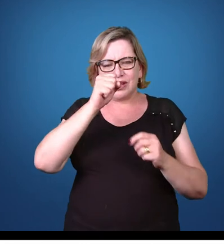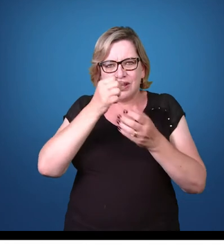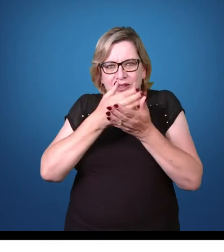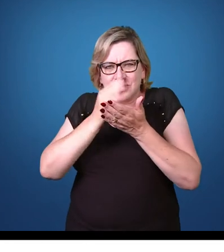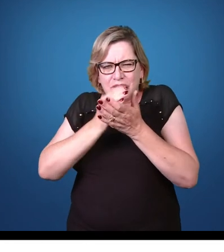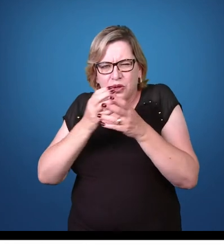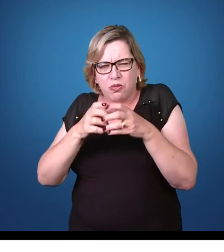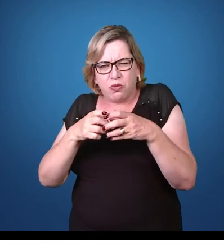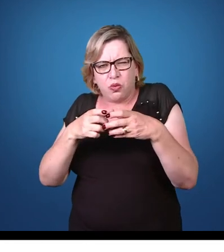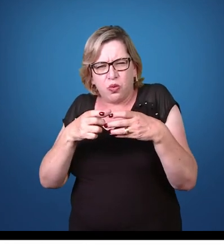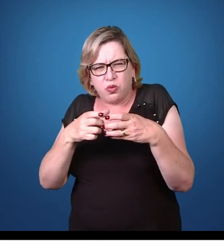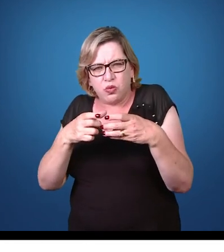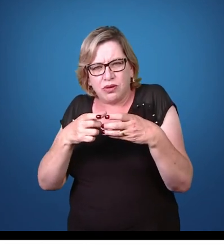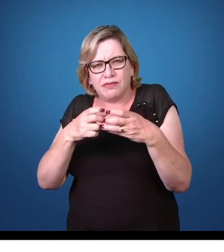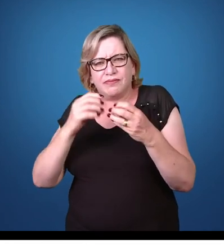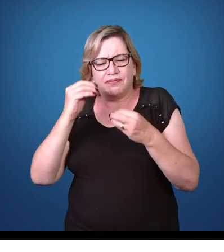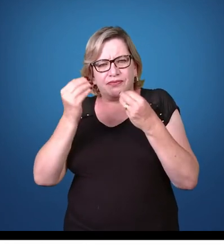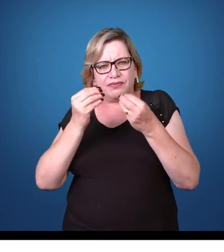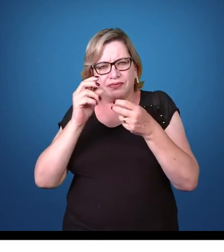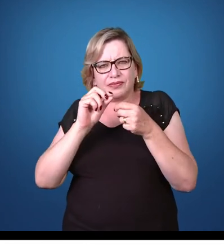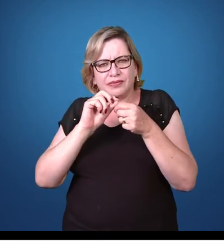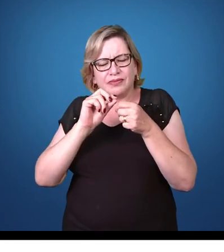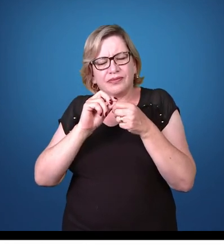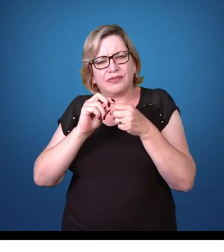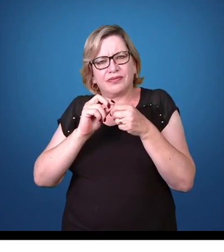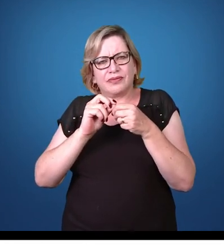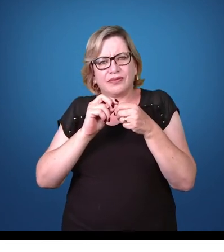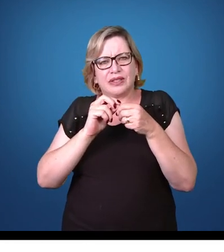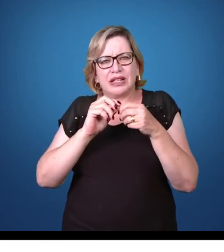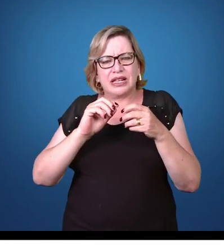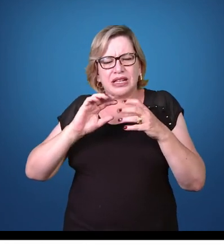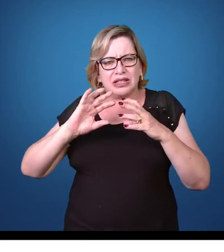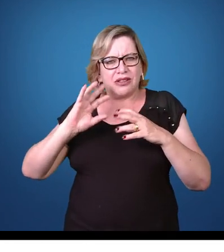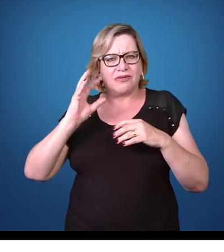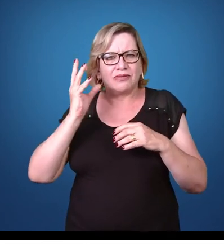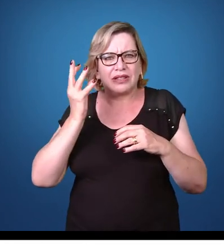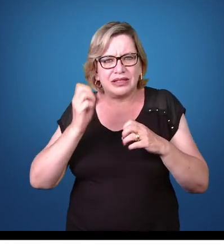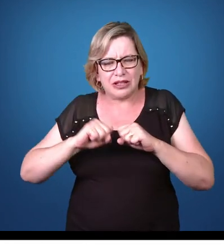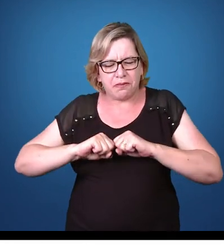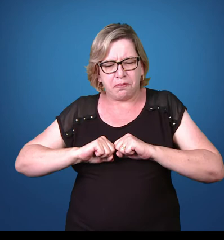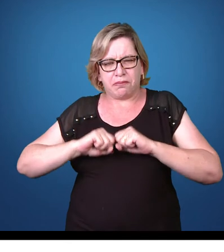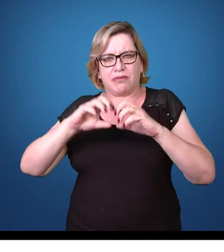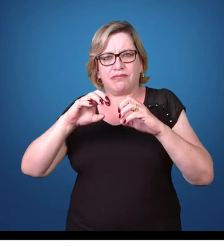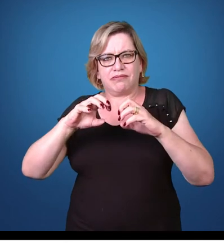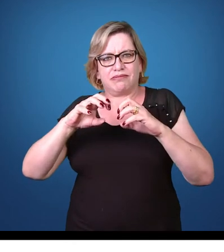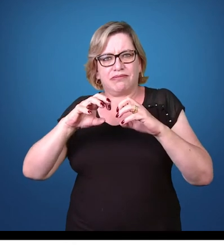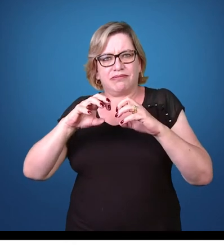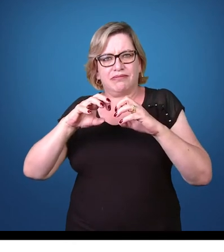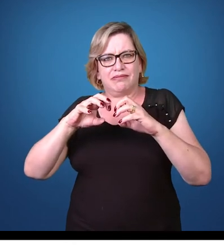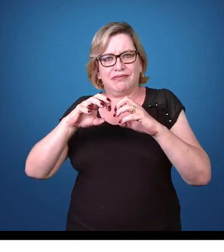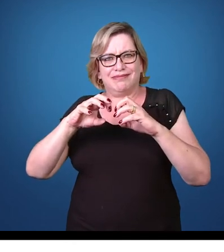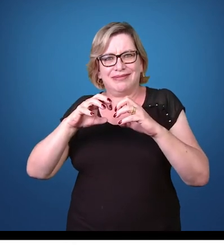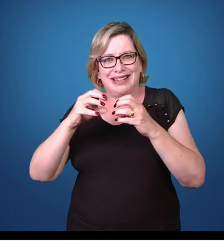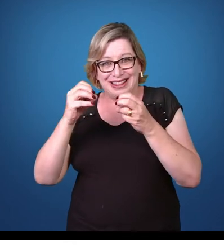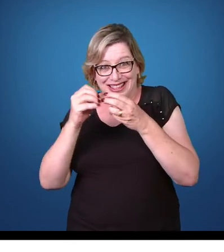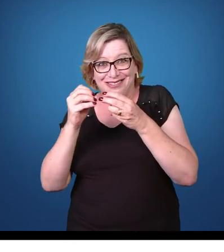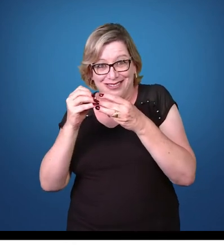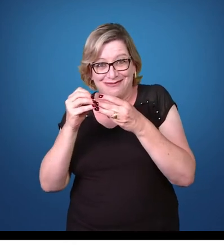hepatócito, das células hepáticas, até arrebentar essas células.